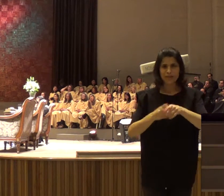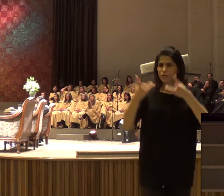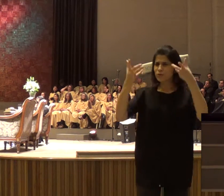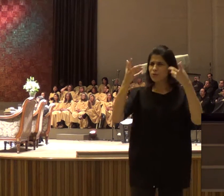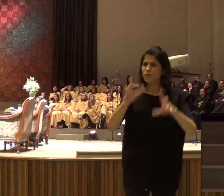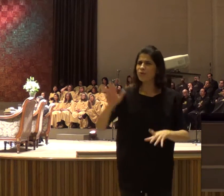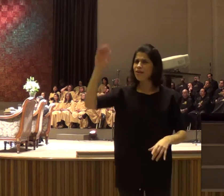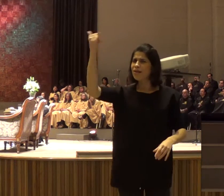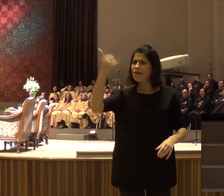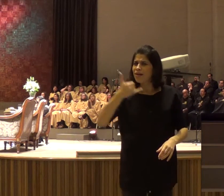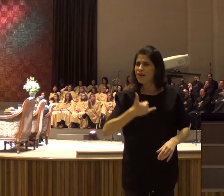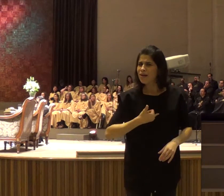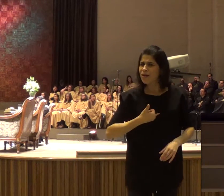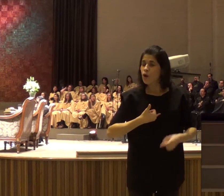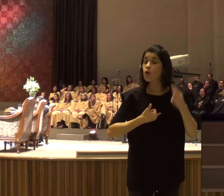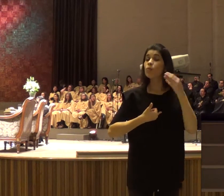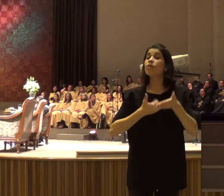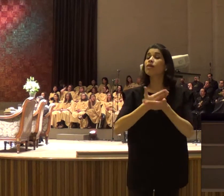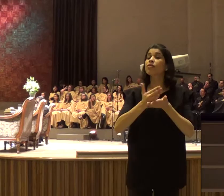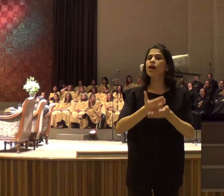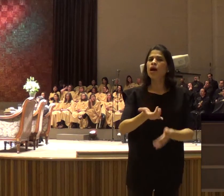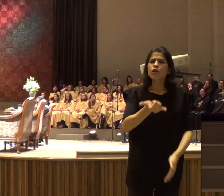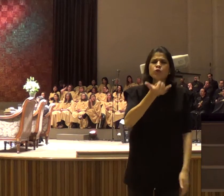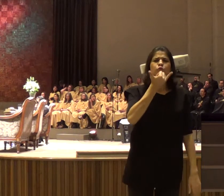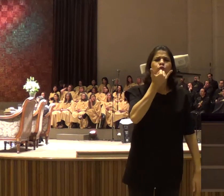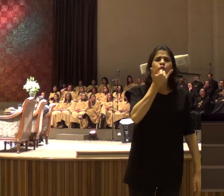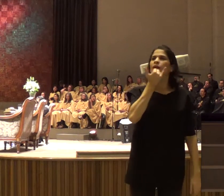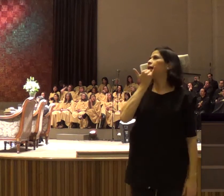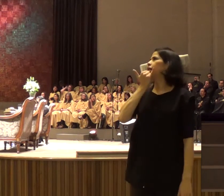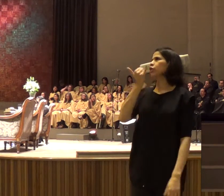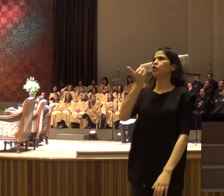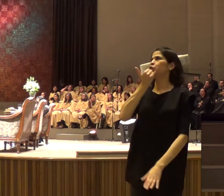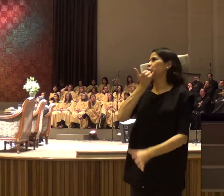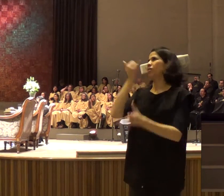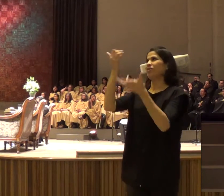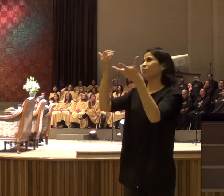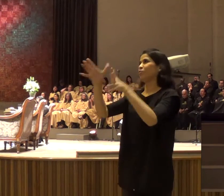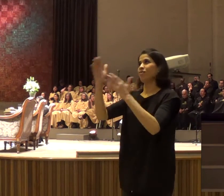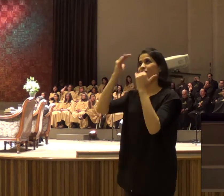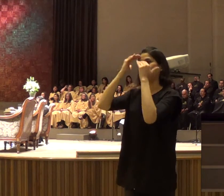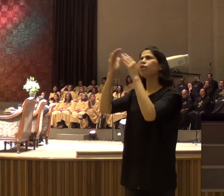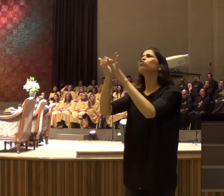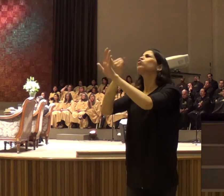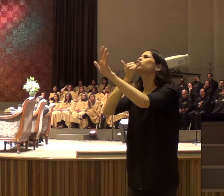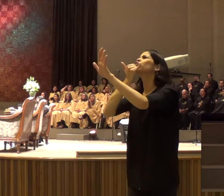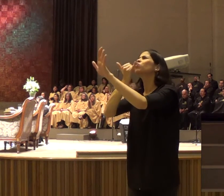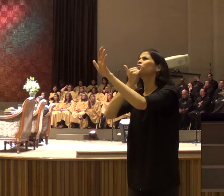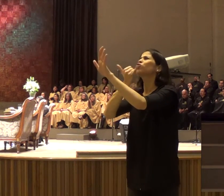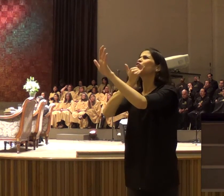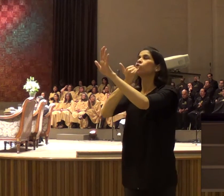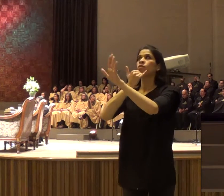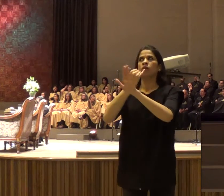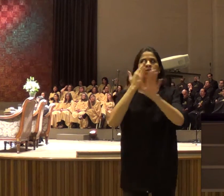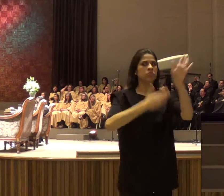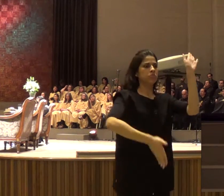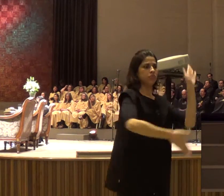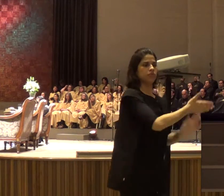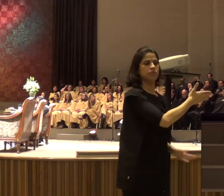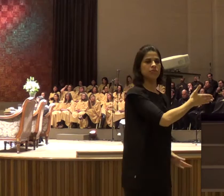desculpas, a gente, racionaliza, a voz de Deus, no nosso coração, Senhor, será que é